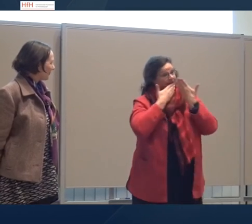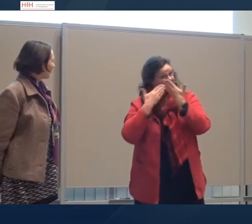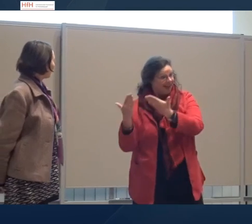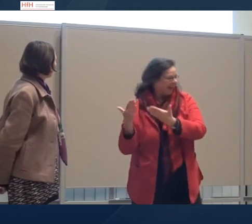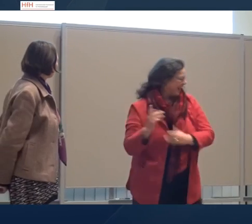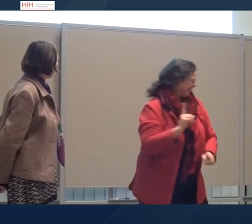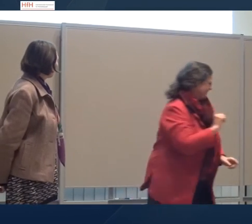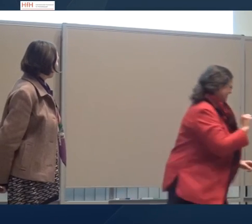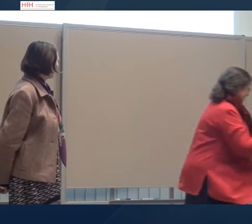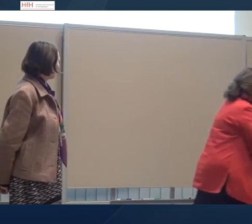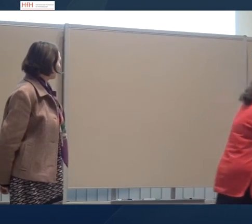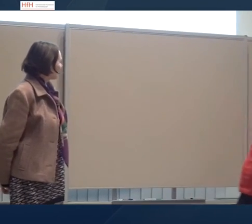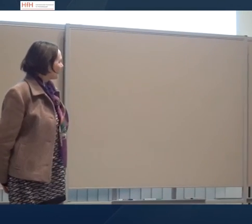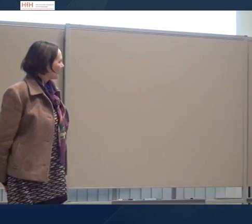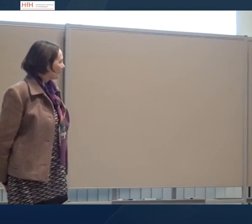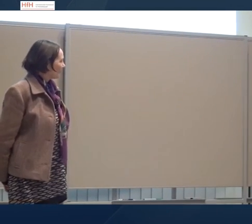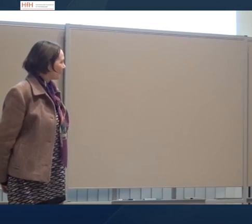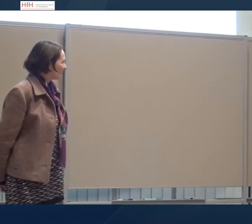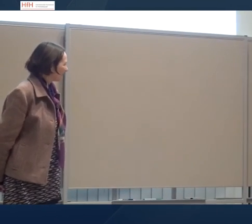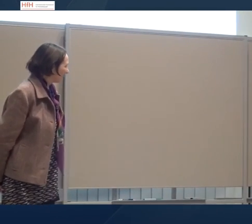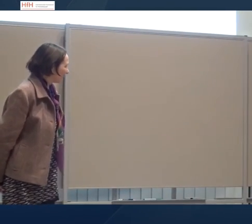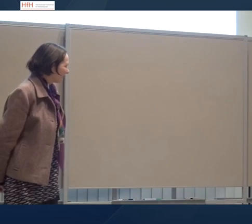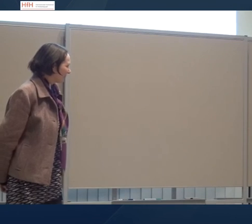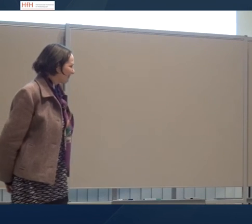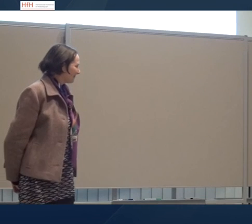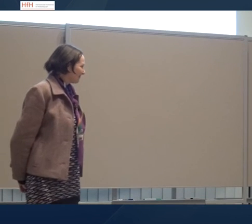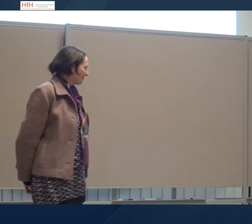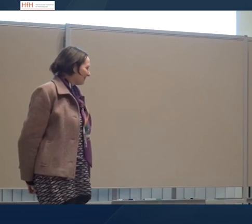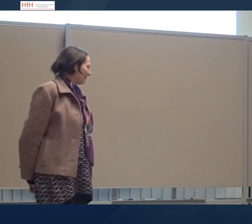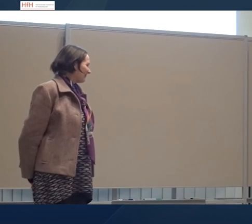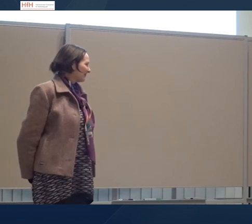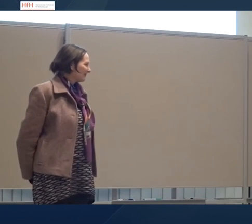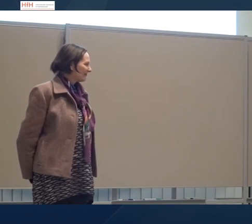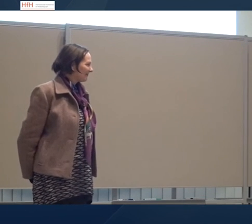angesprochen habe. Und auch dir, Christiane, an dieser Stelle ein symbolisches Dankeschön.